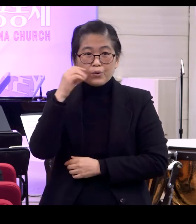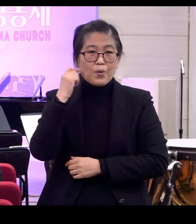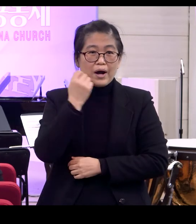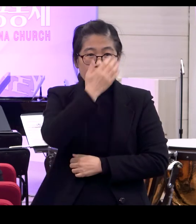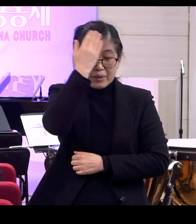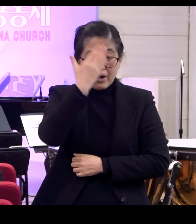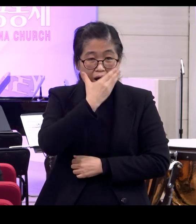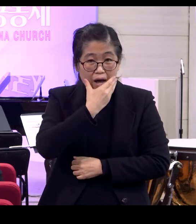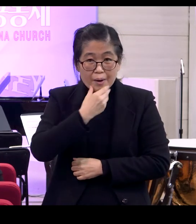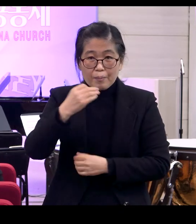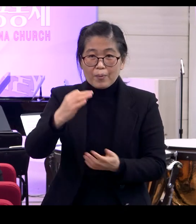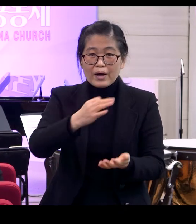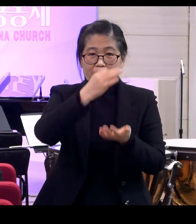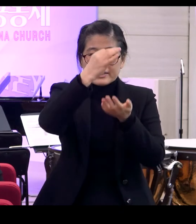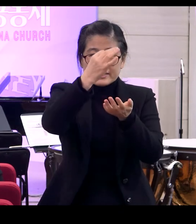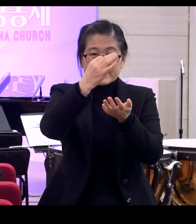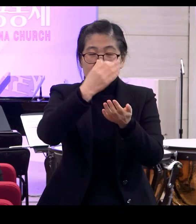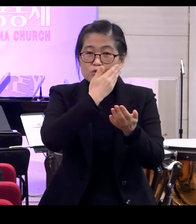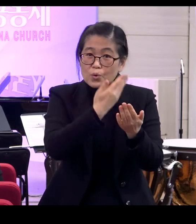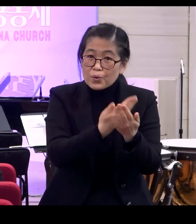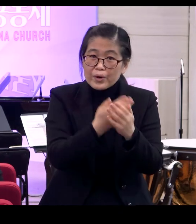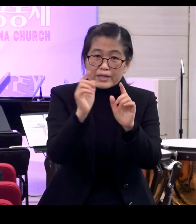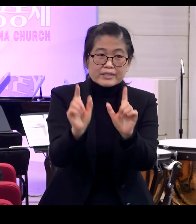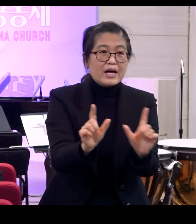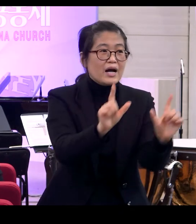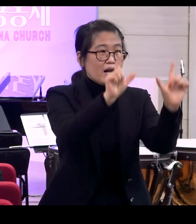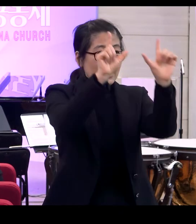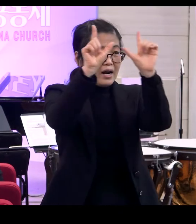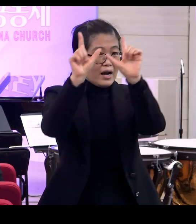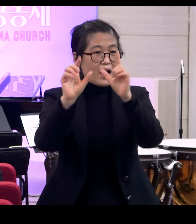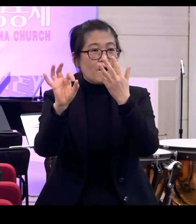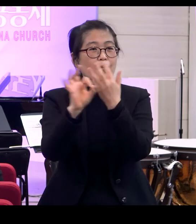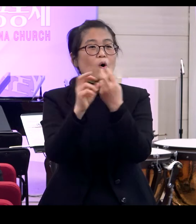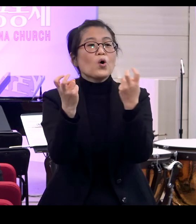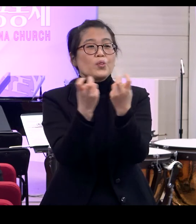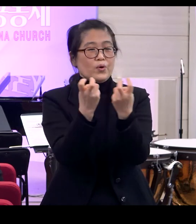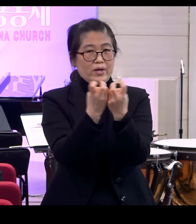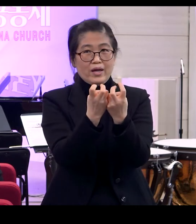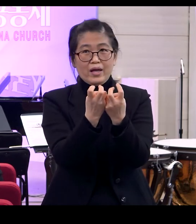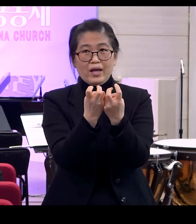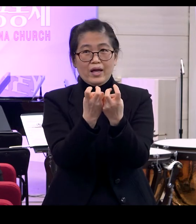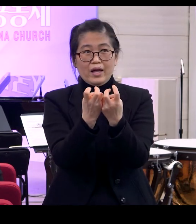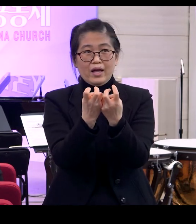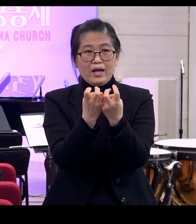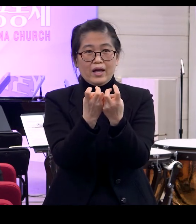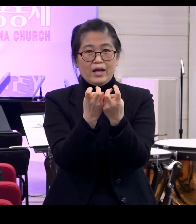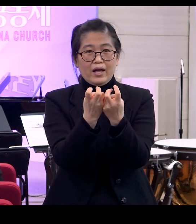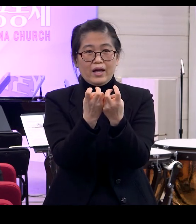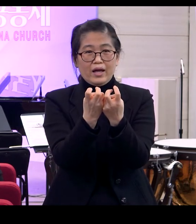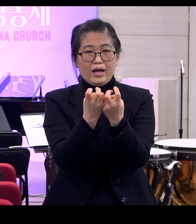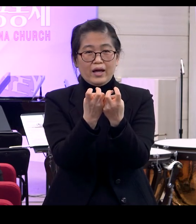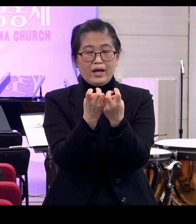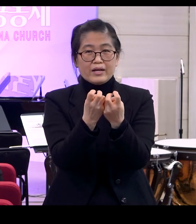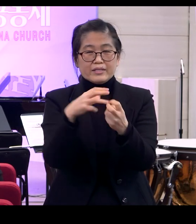행복하고 가치 있고 존경하게 살아가려면 어떻게 해야 되느냐 예 바로 창세기 1장